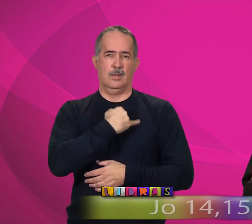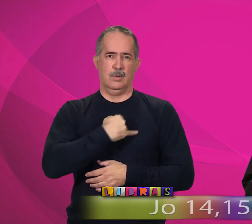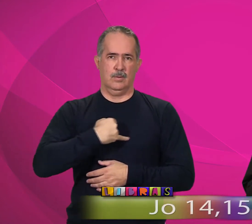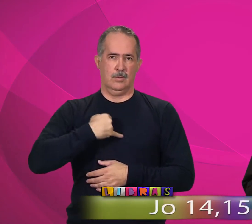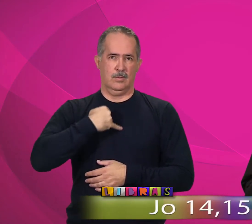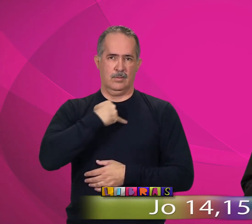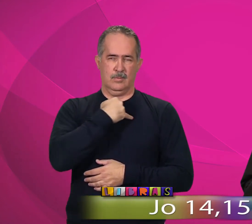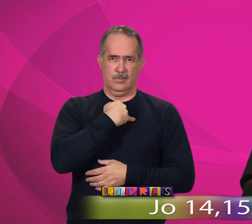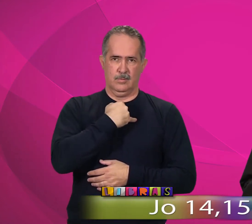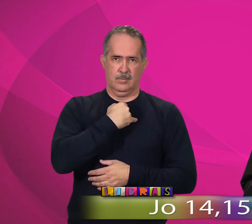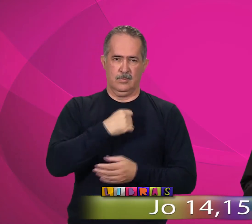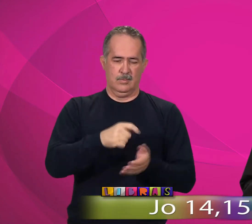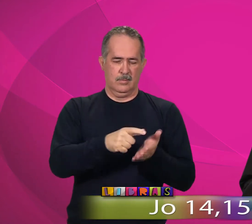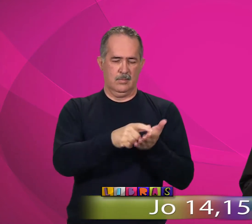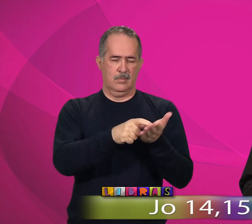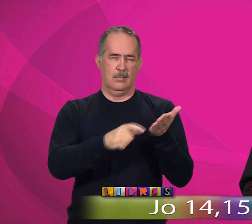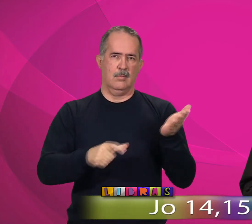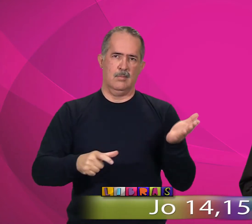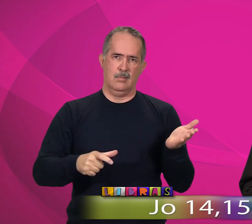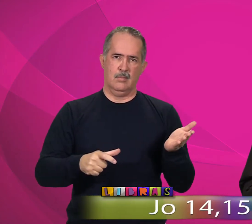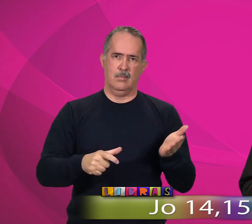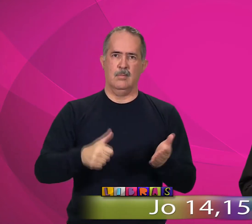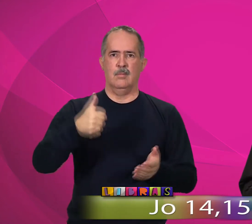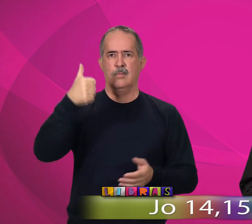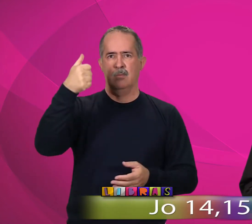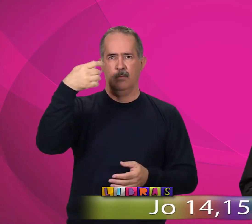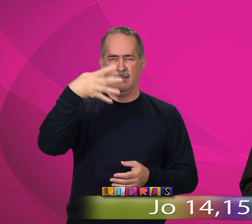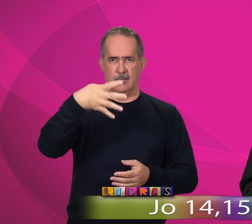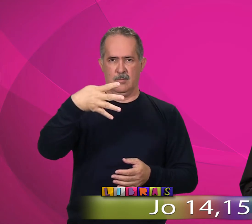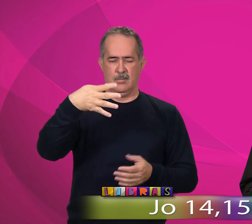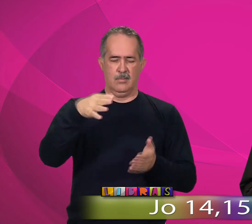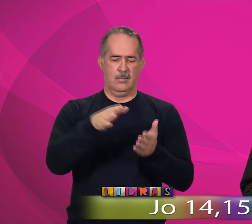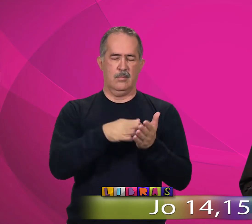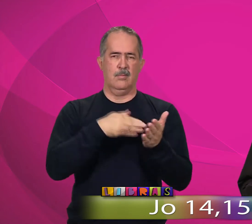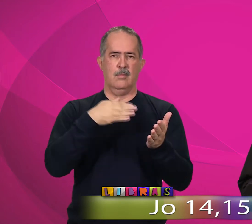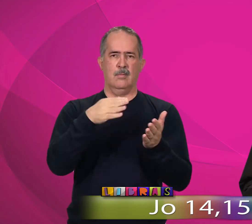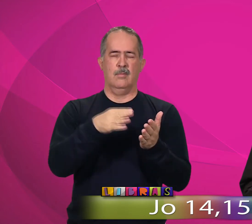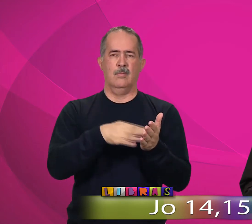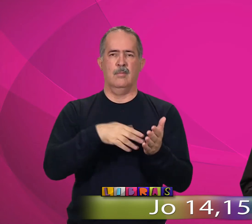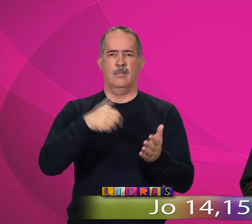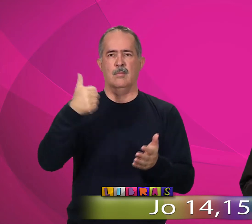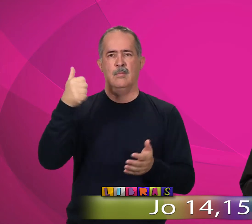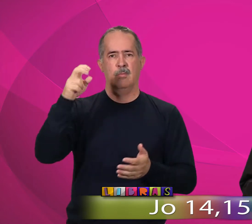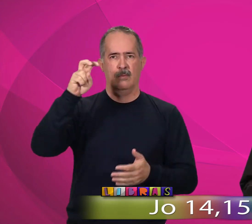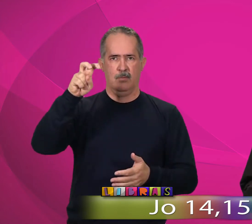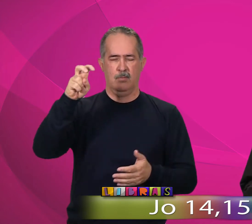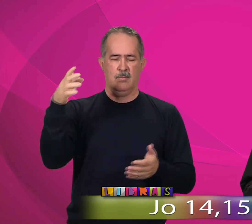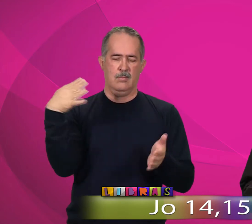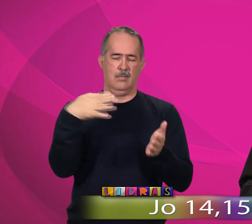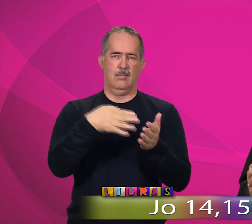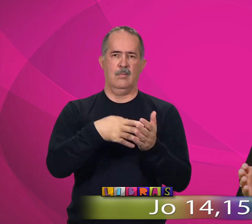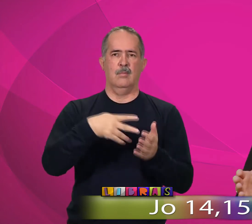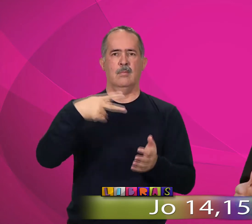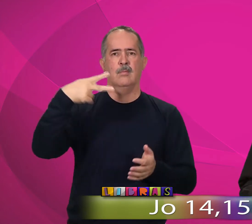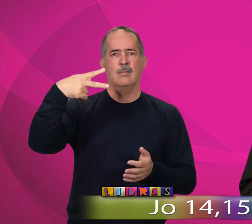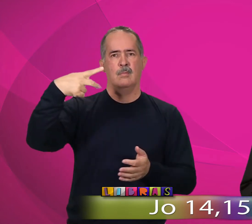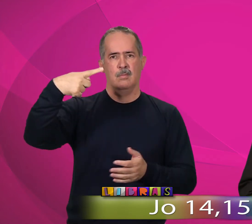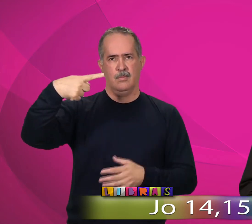tirado do Evangelista João, capítulo 14, versículos de 15 a 21.